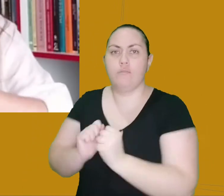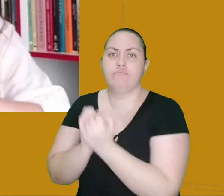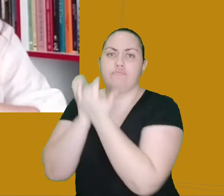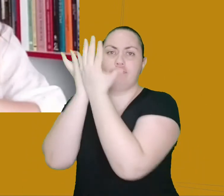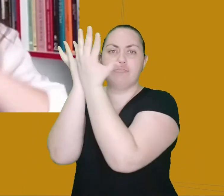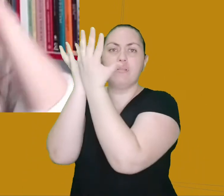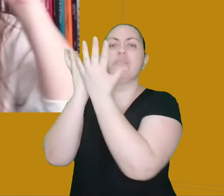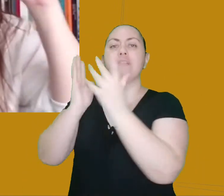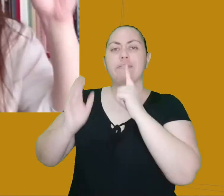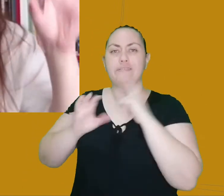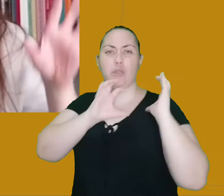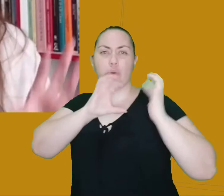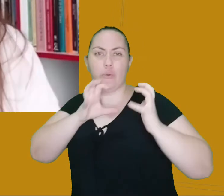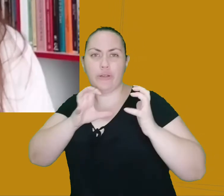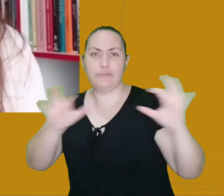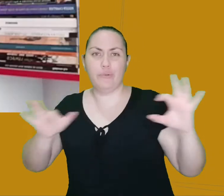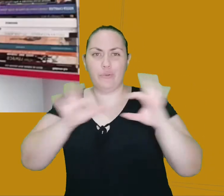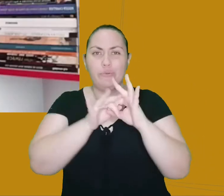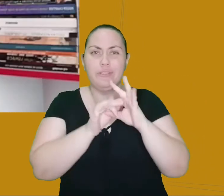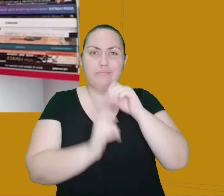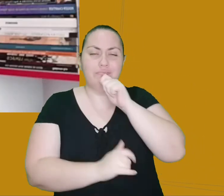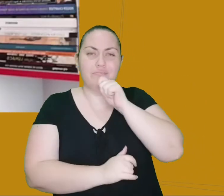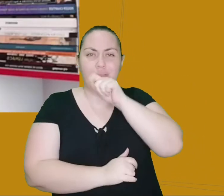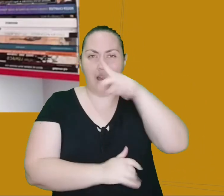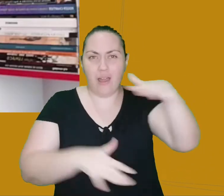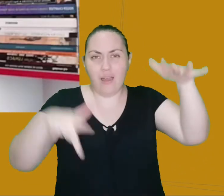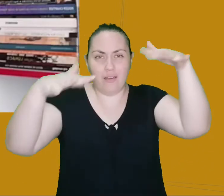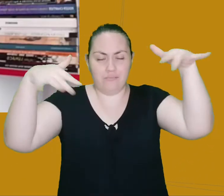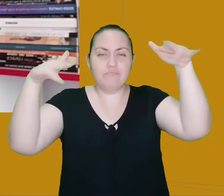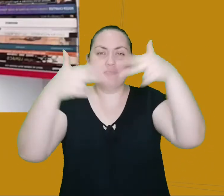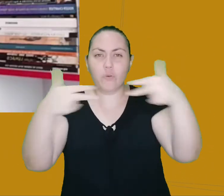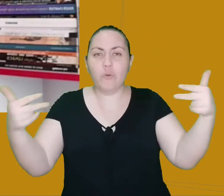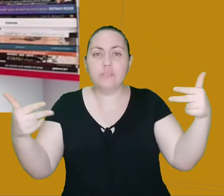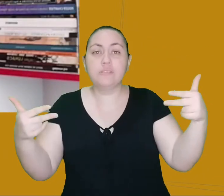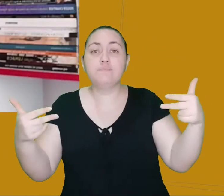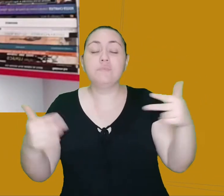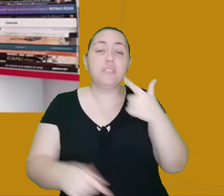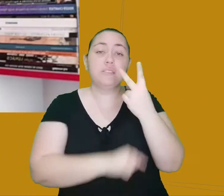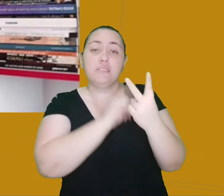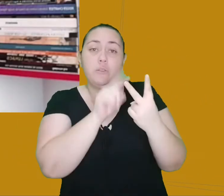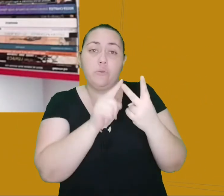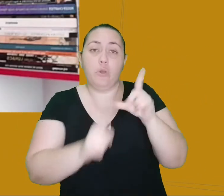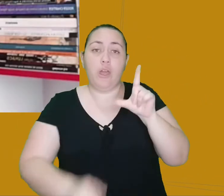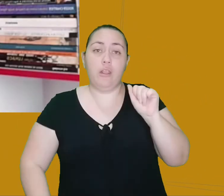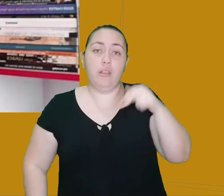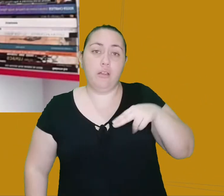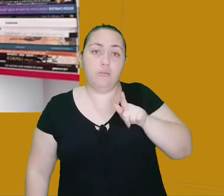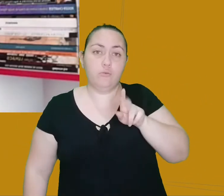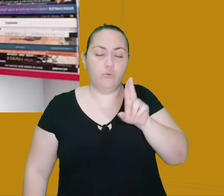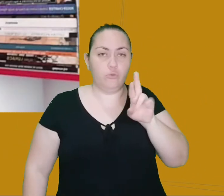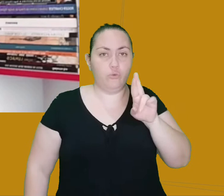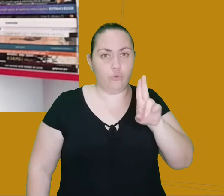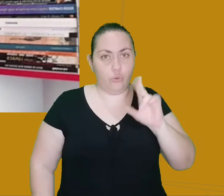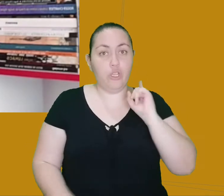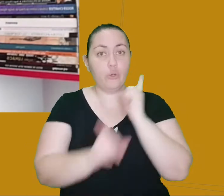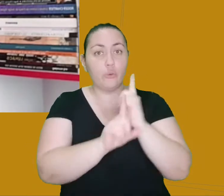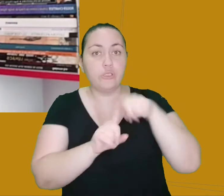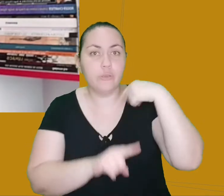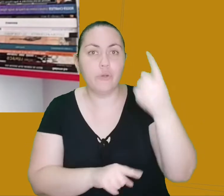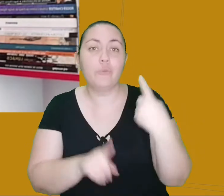coqueiro, com o ar. E o segundo cara é o Languru, que eles encontram logo depois, e que diz ter encontrado o segredo da vida